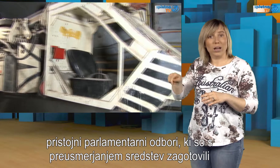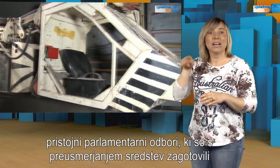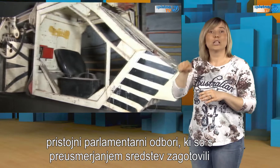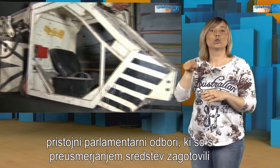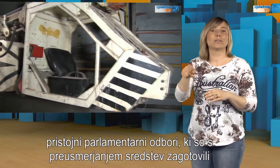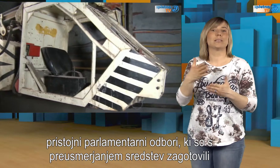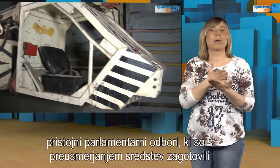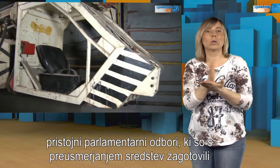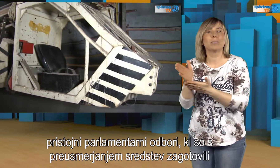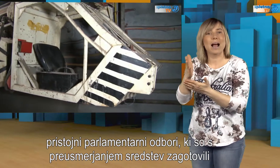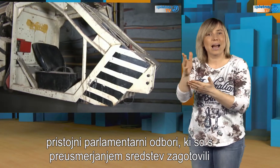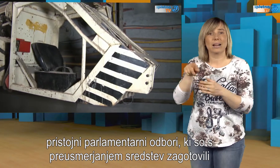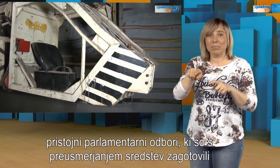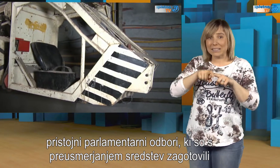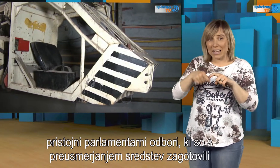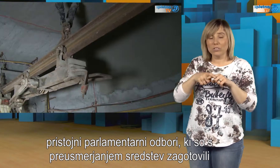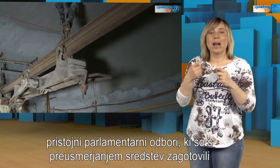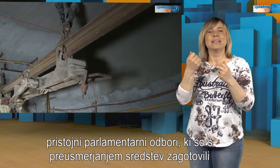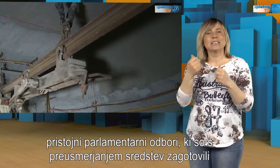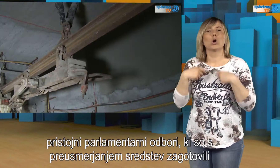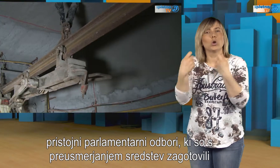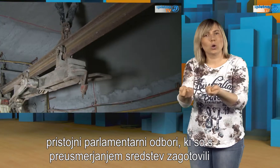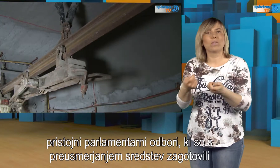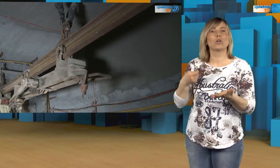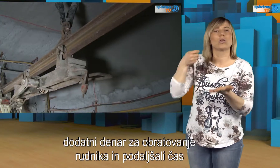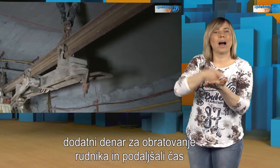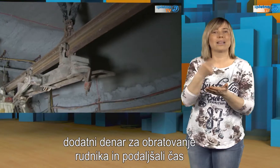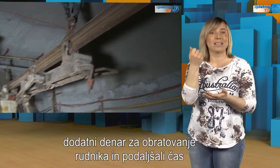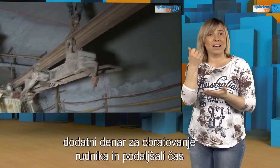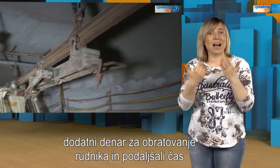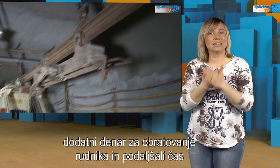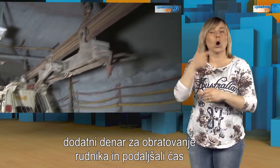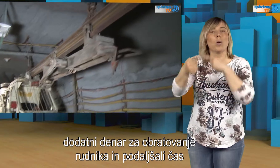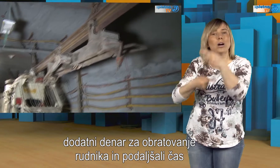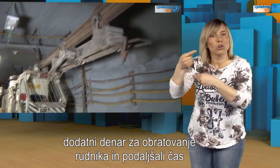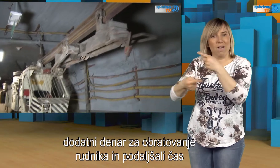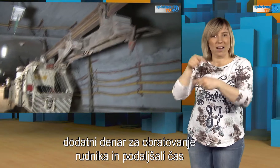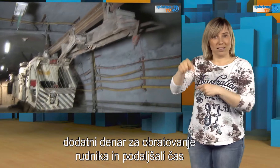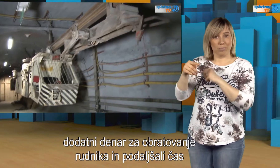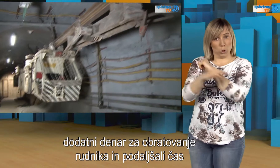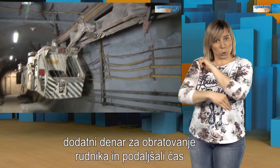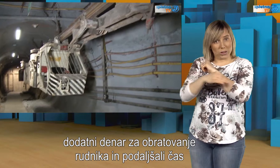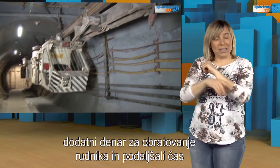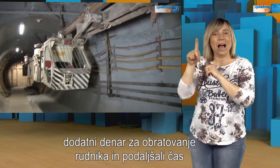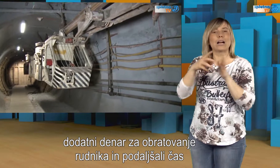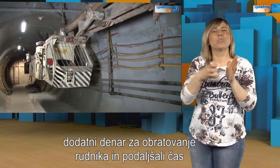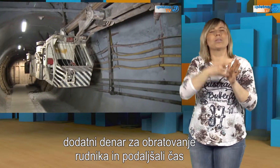sredstev zagotovili dodatni denar za obratovanje rudnika in podaljšali čas za njegovo postopno zapiranje.